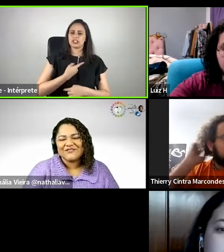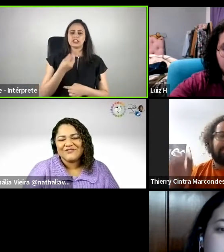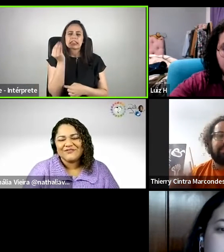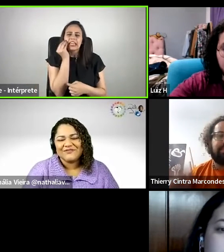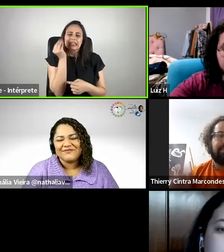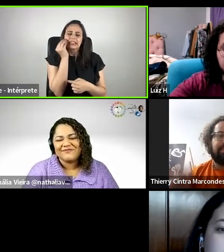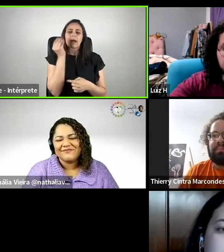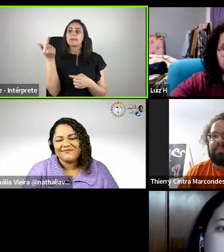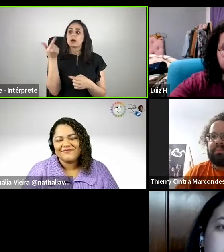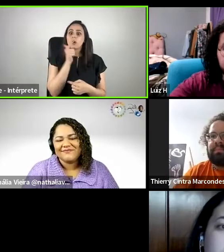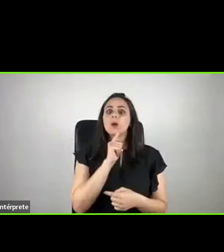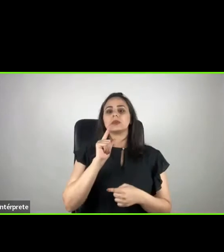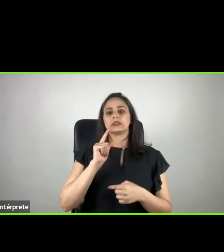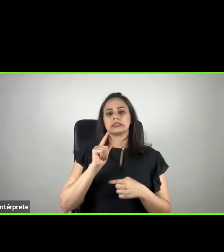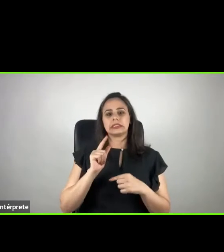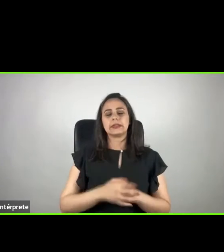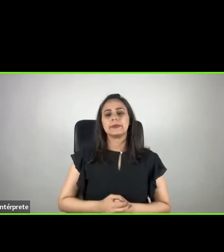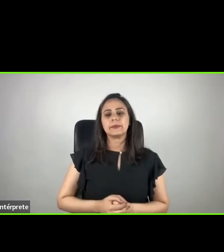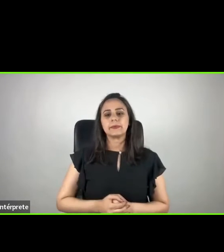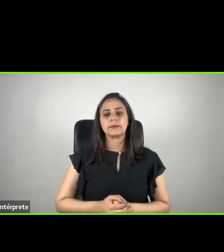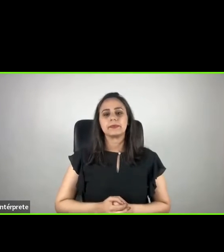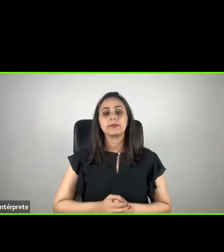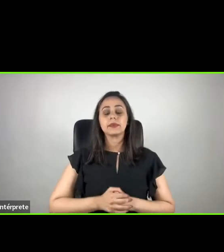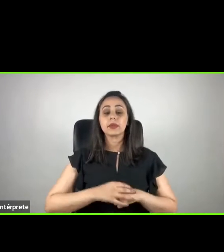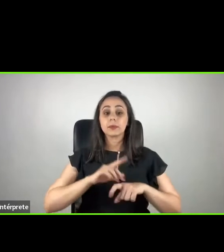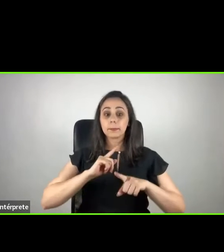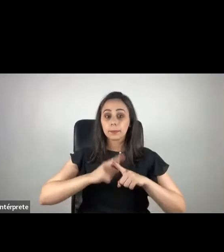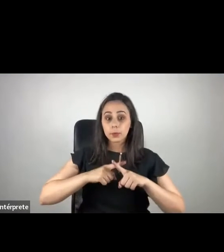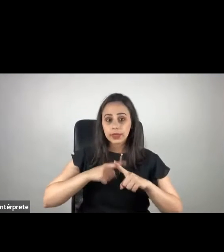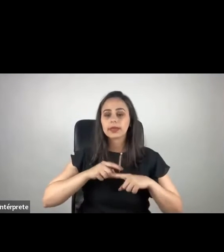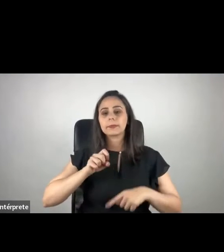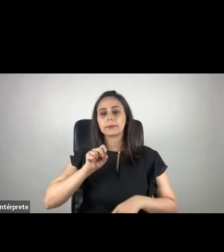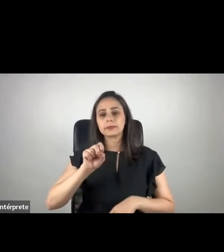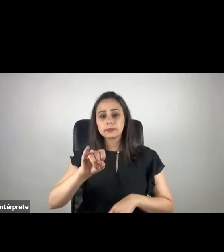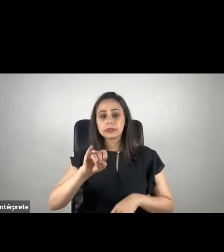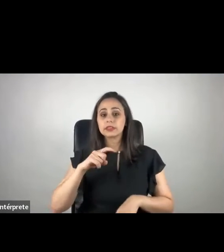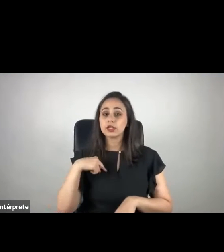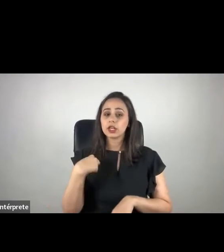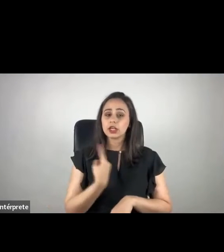possível, porque quando a gente quer incluir e quer